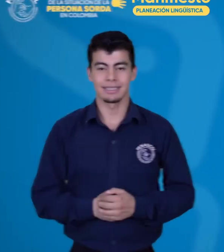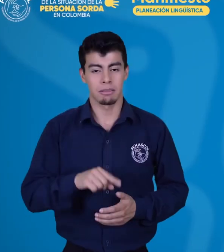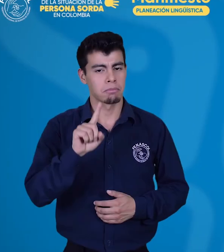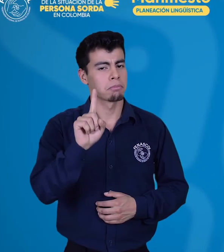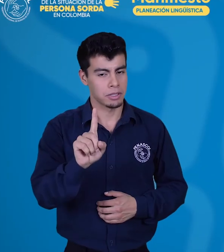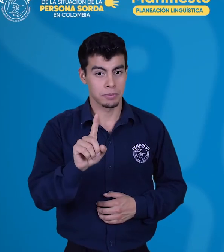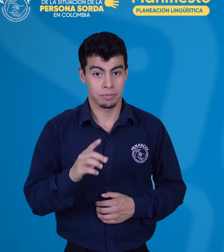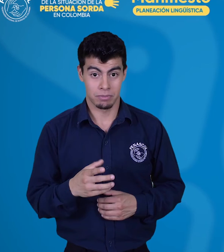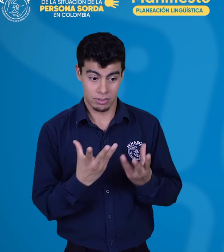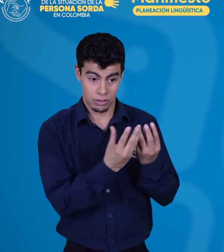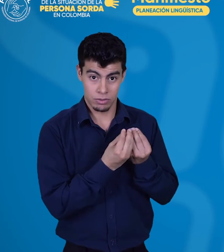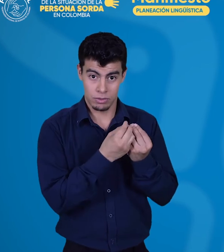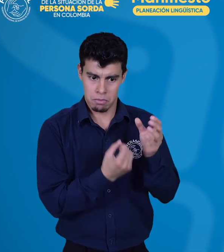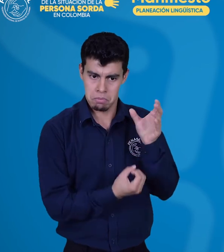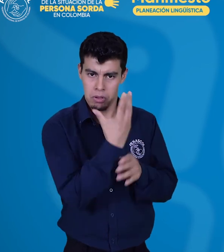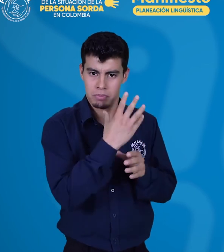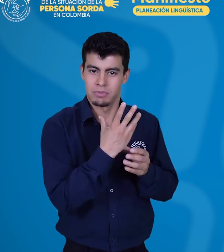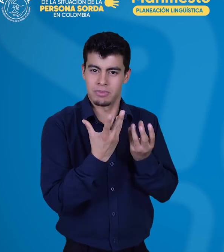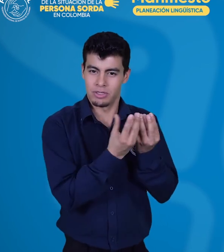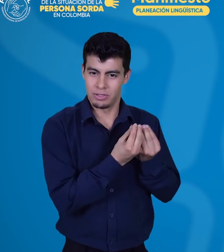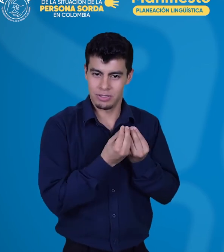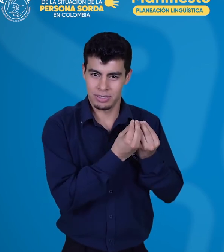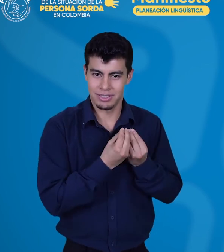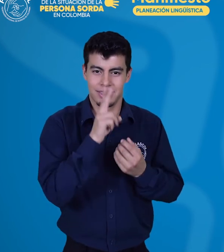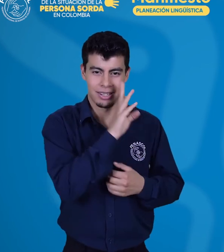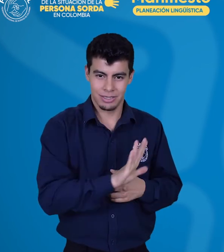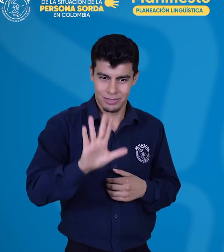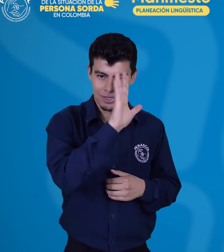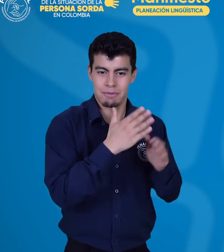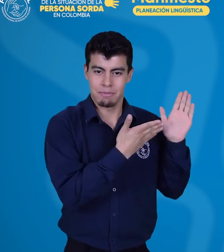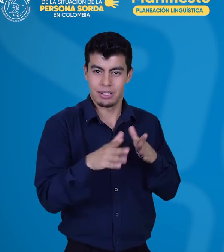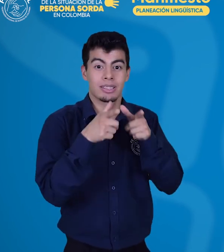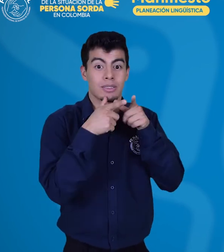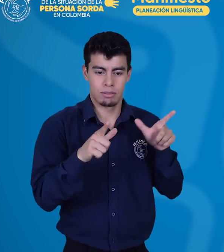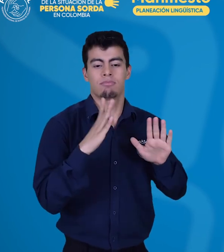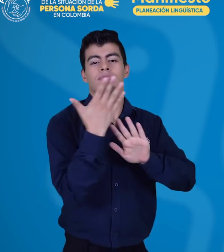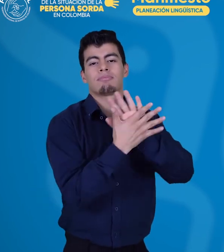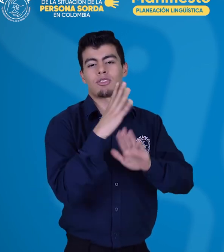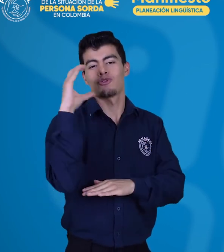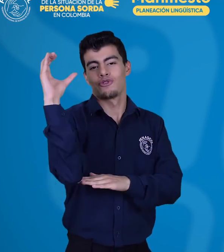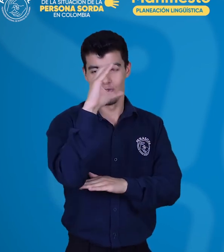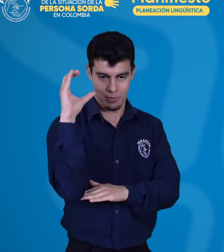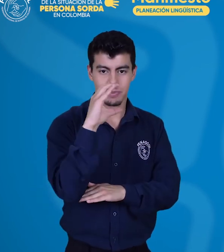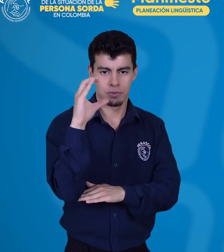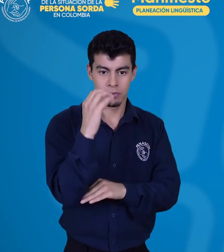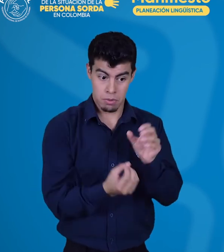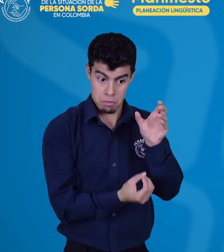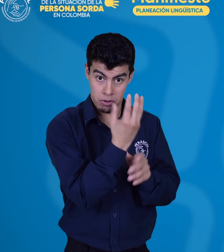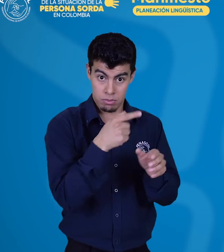No obstante, no es suficiente con la creación del Consejo Nacional de Planeación Lingüística de la Lengua de Señas